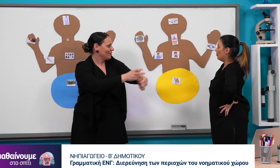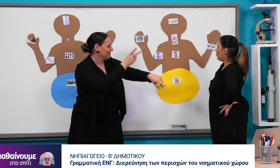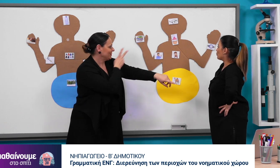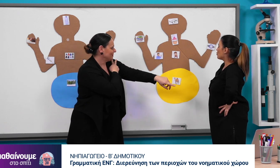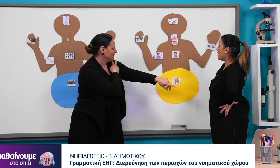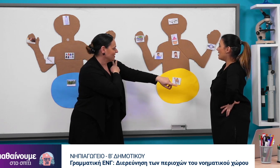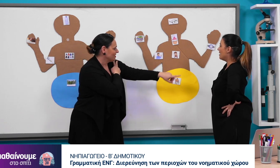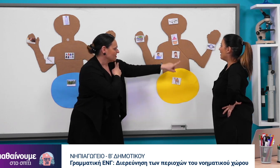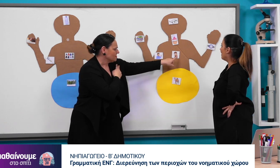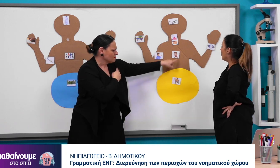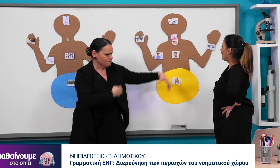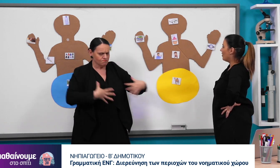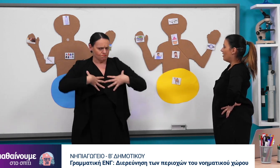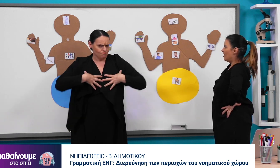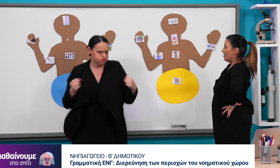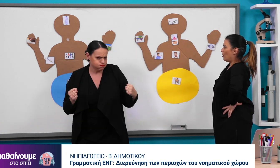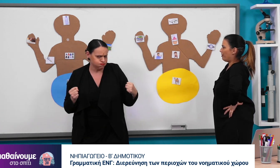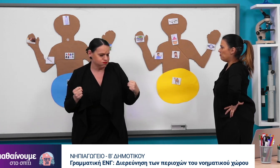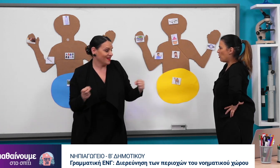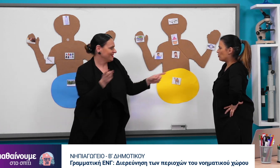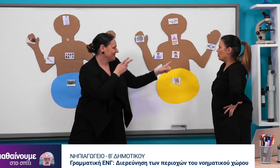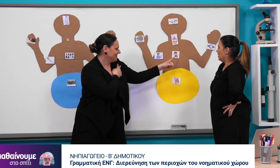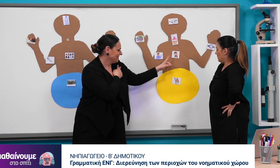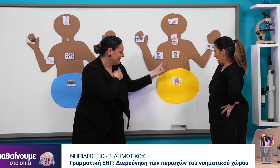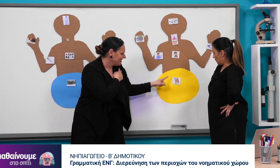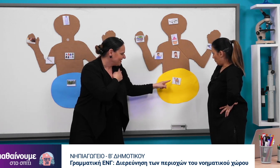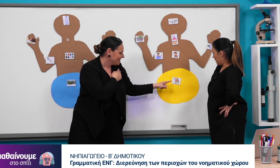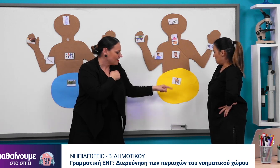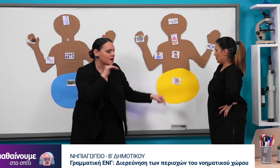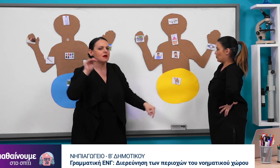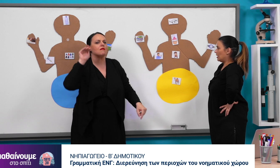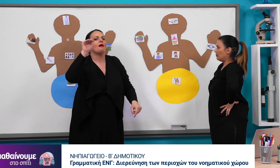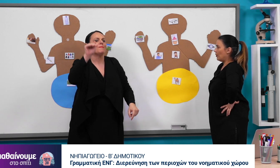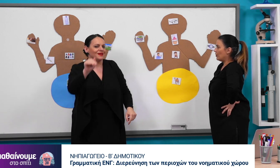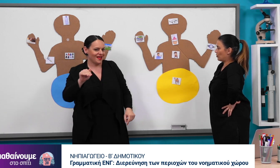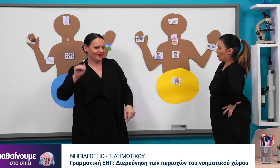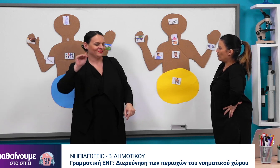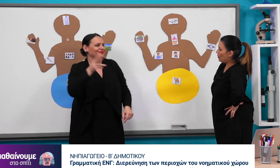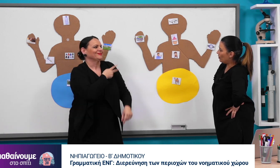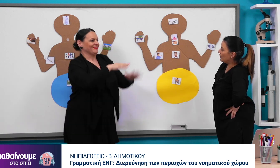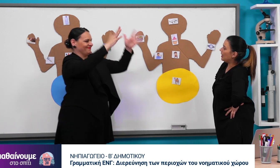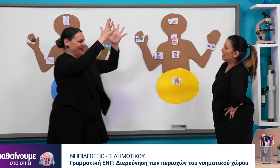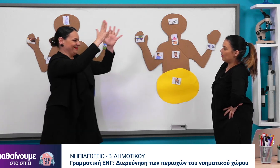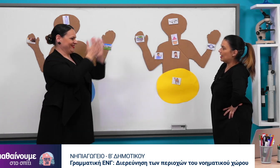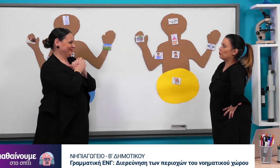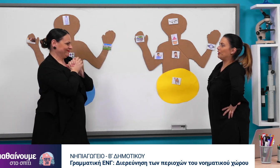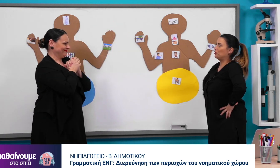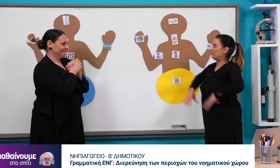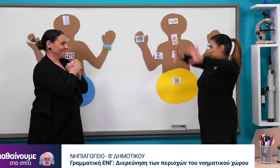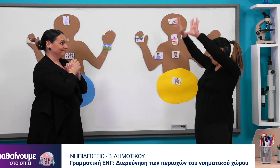ρολόι σωστά. Ο θυμός είναι τοποθετημένο στον κορμό και η καμήλα στον ουδέτερο χρόνο.